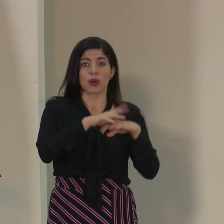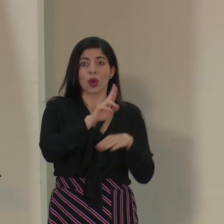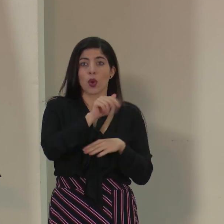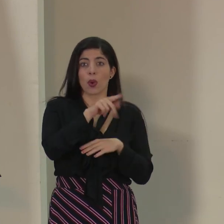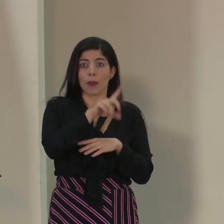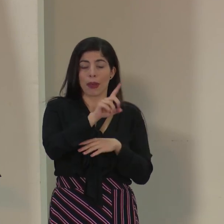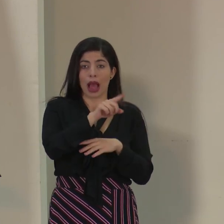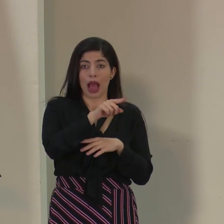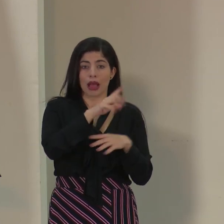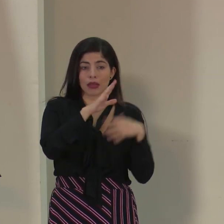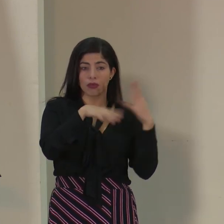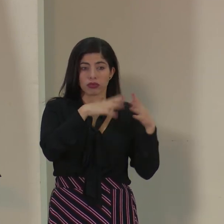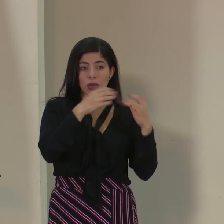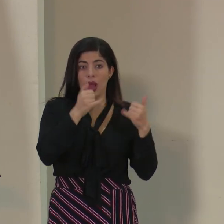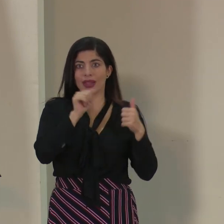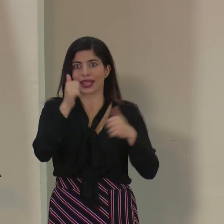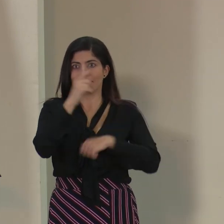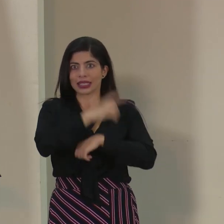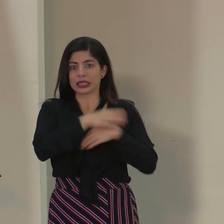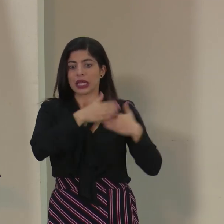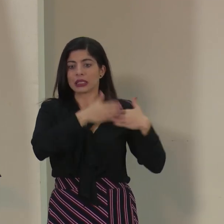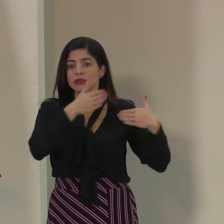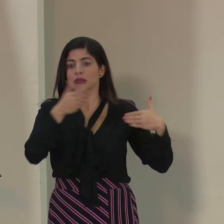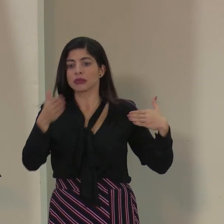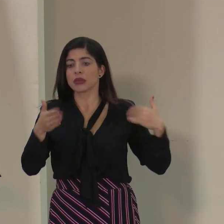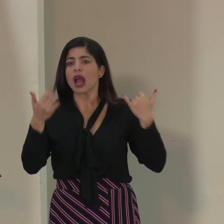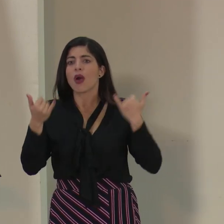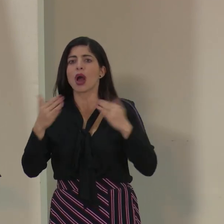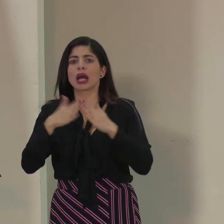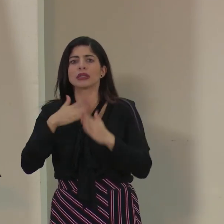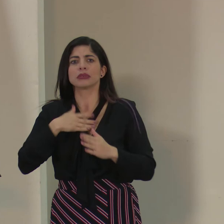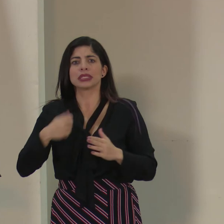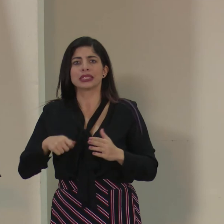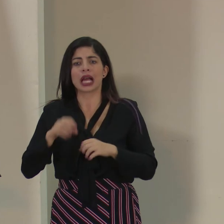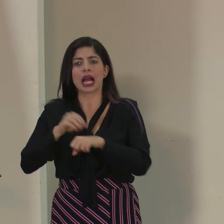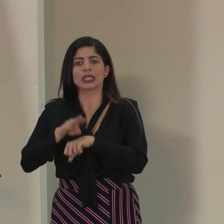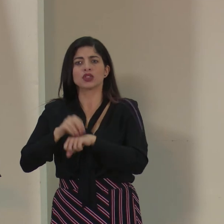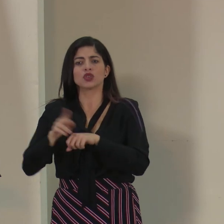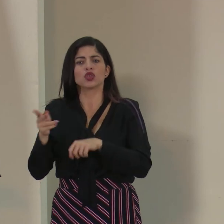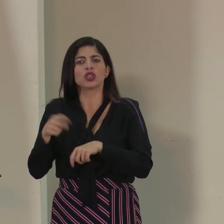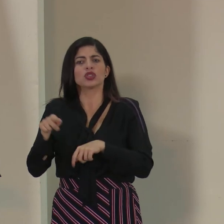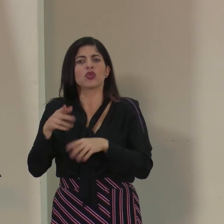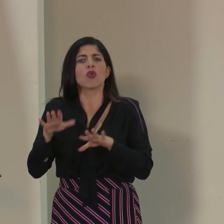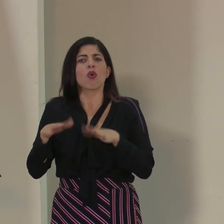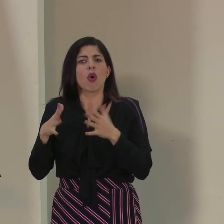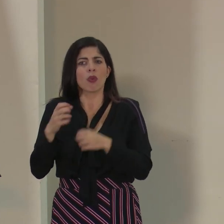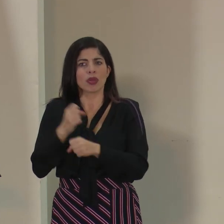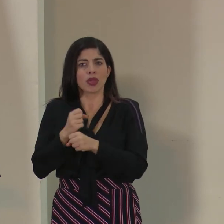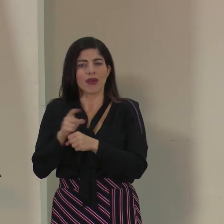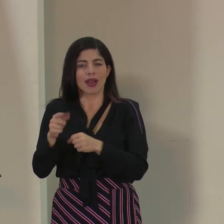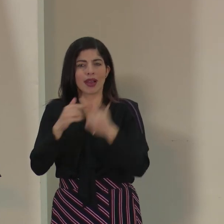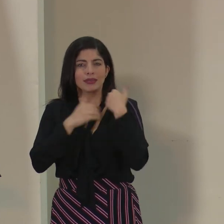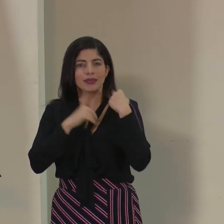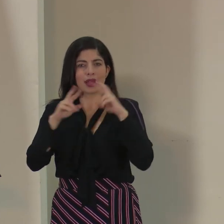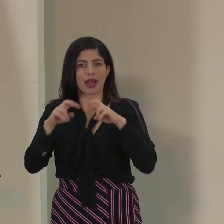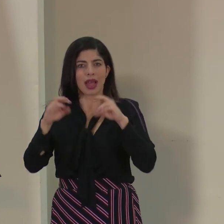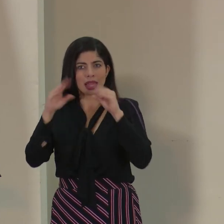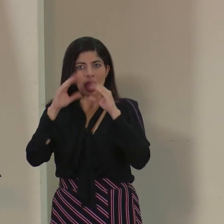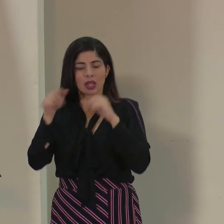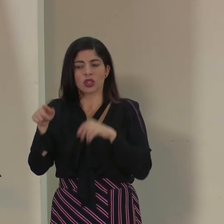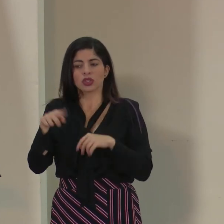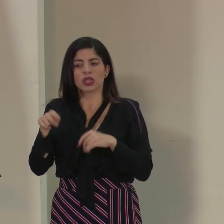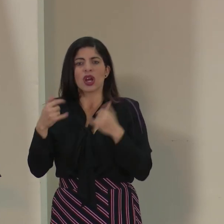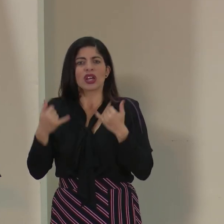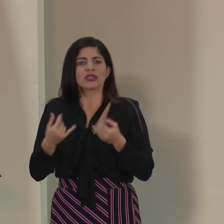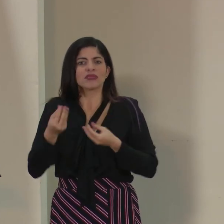quería saber cómo se trabajaron en presidencia los asesores de análisis de datos, qué están haciendo ahora